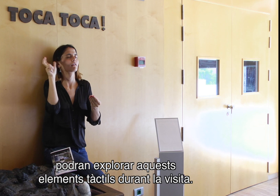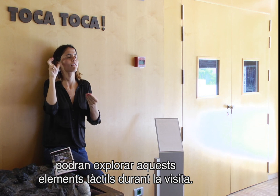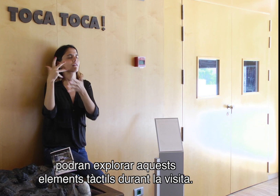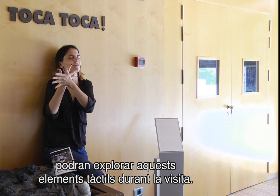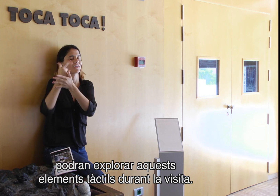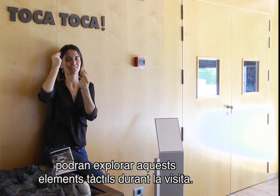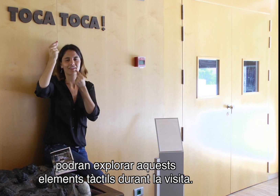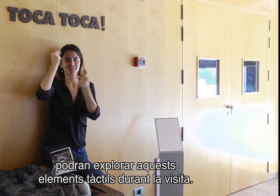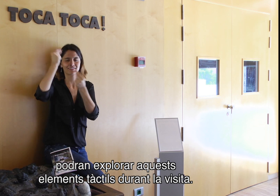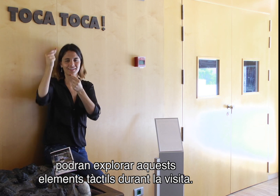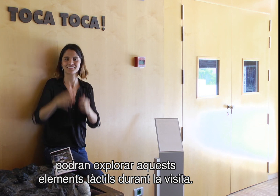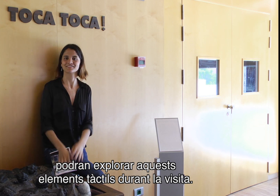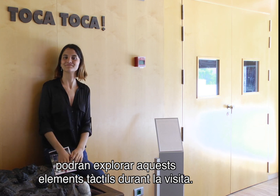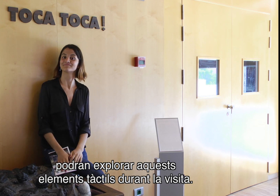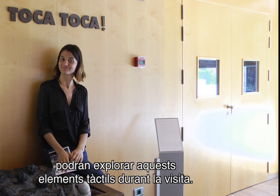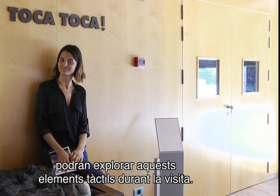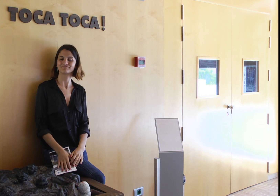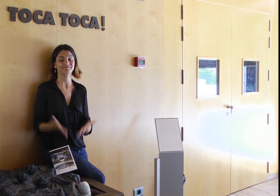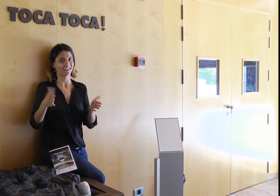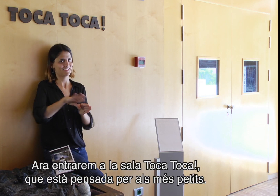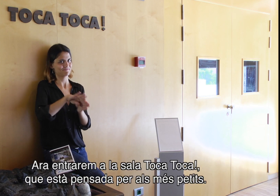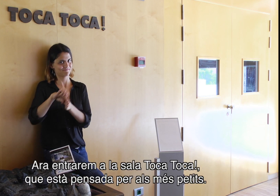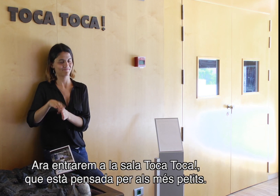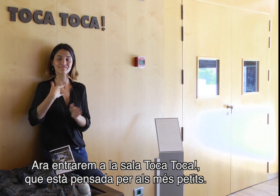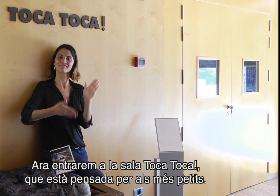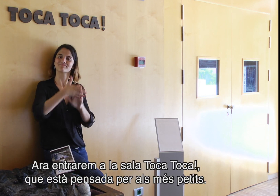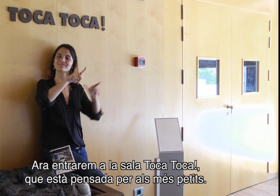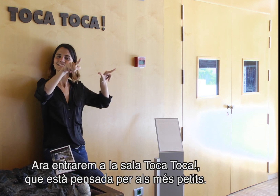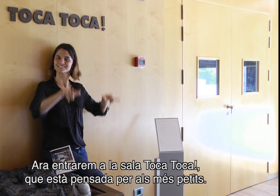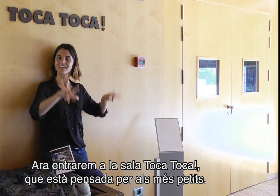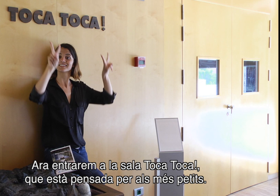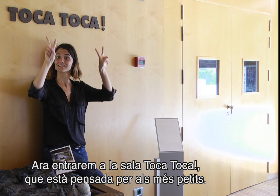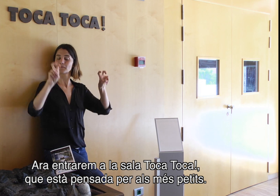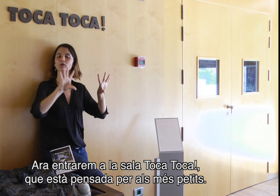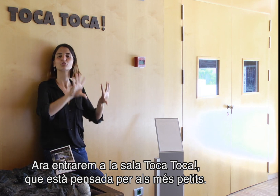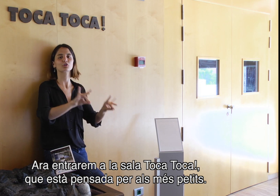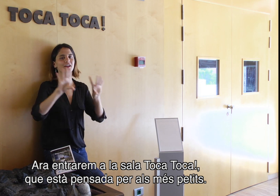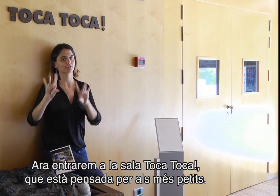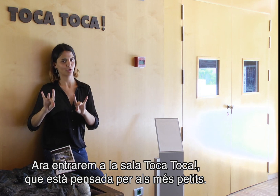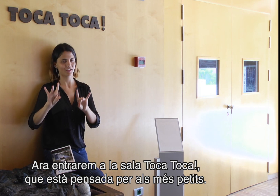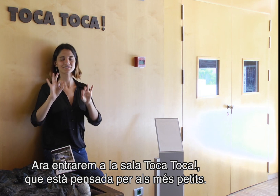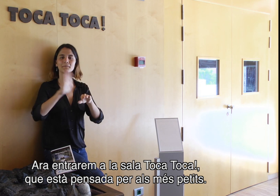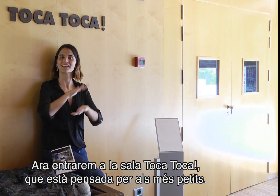tàctils durant la visita. Ara entrarem a la sala Toca-toca, que està pensada per als més petits.